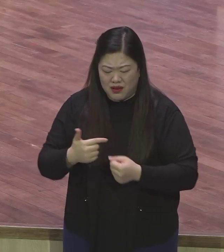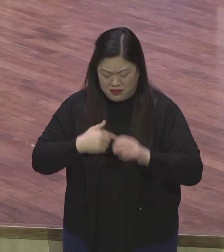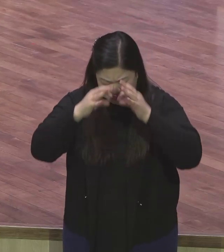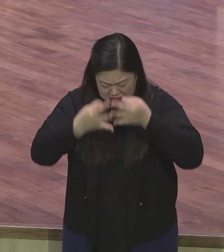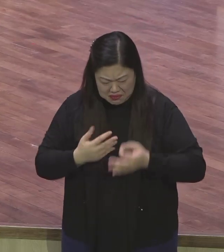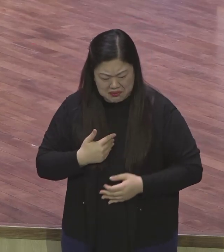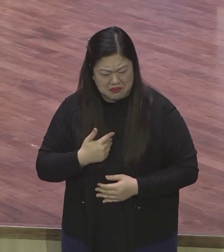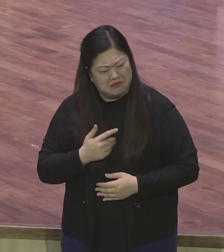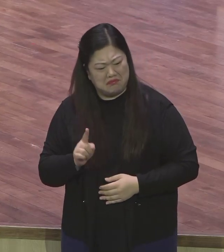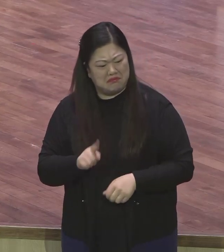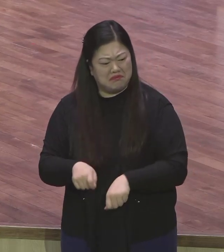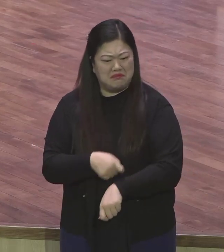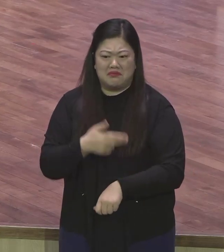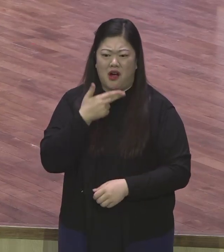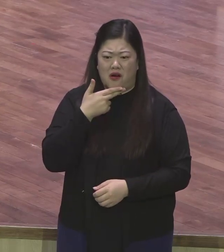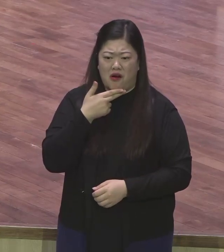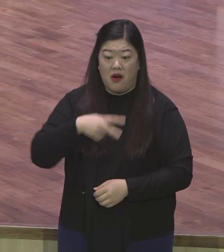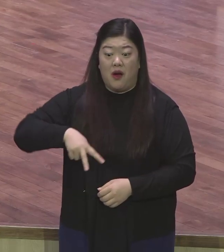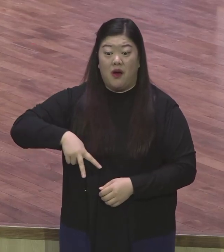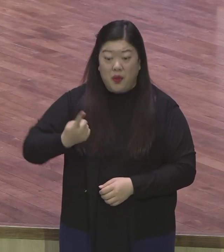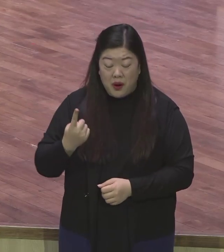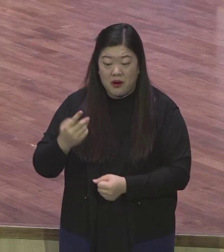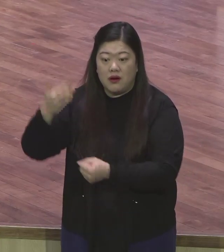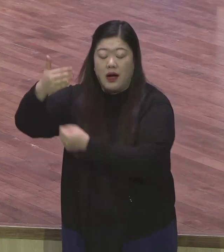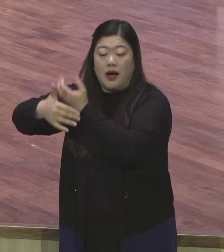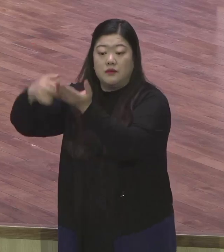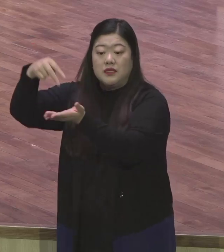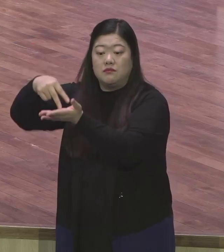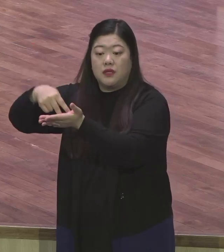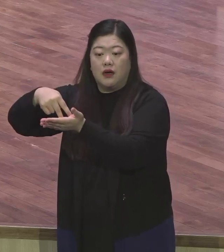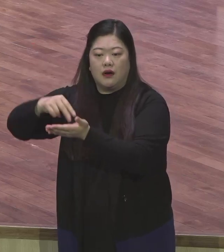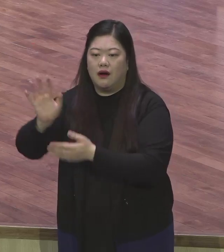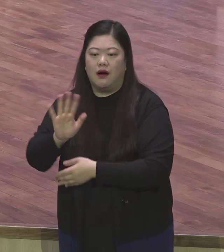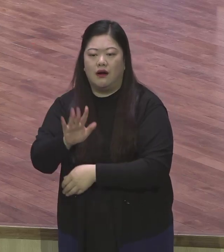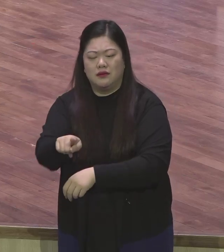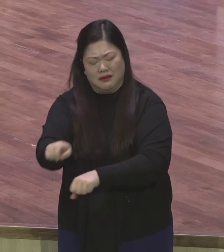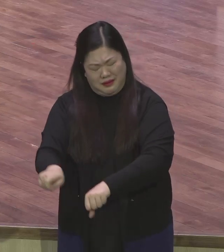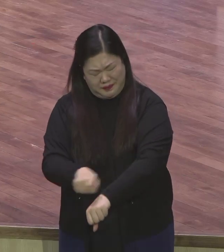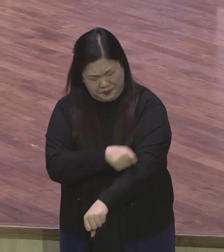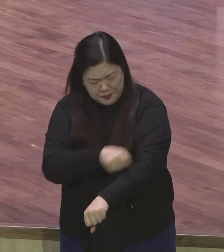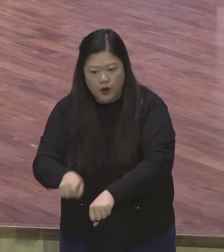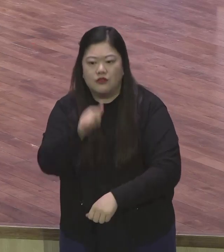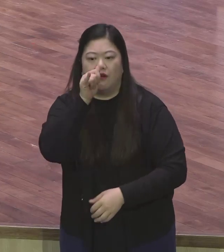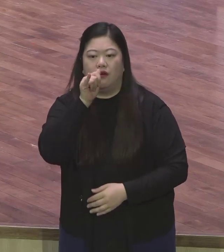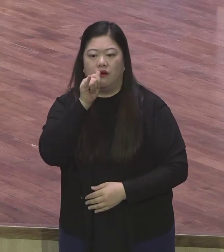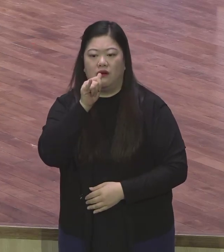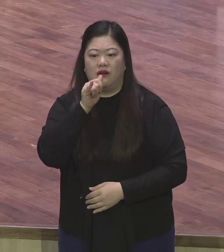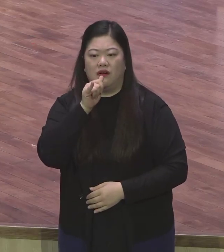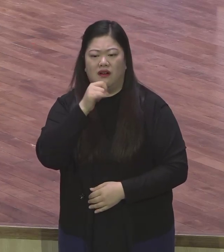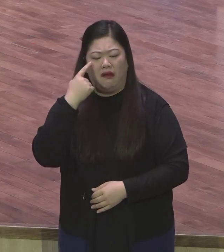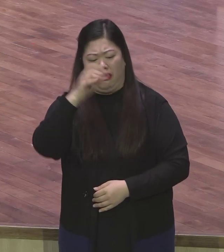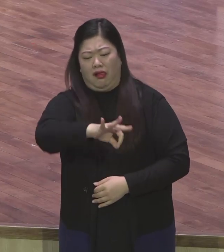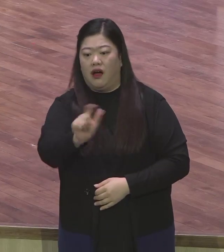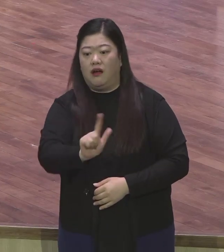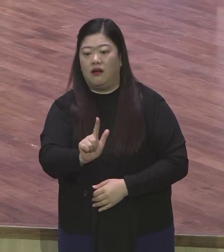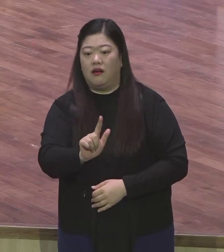하나님께서는 특별한 특별한 사람으로 특별한 구원 교회를 가지시고